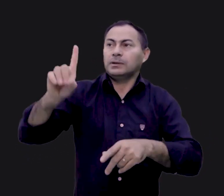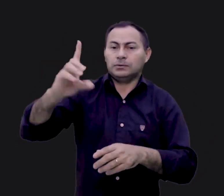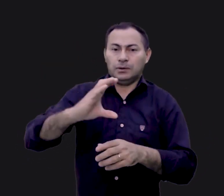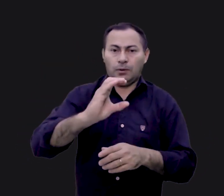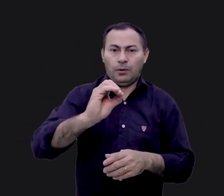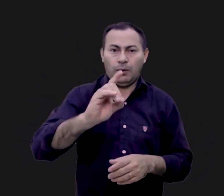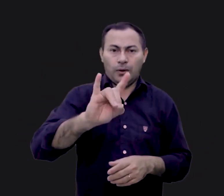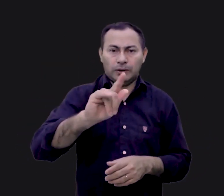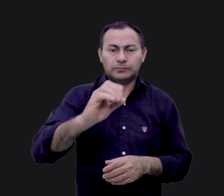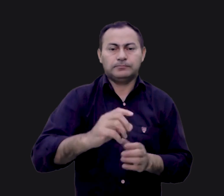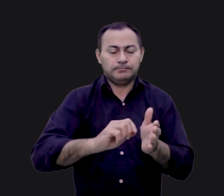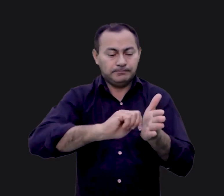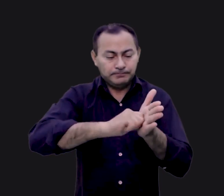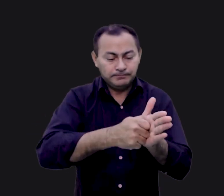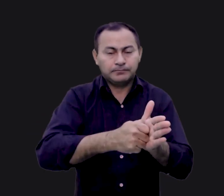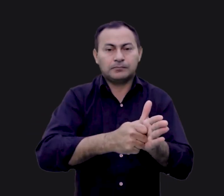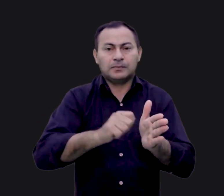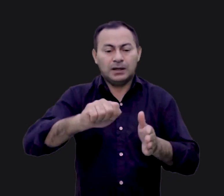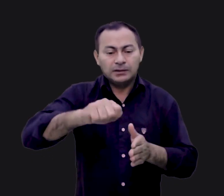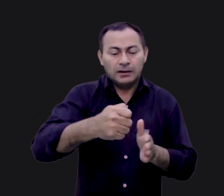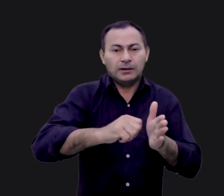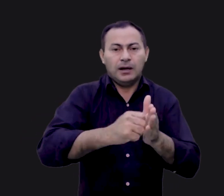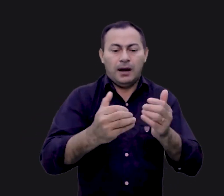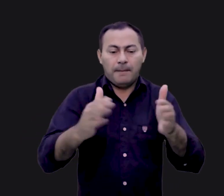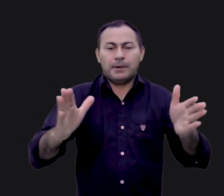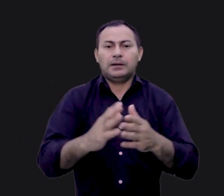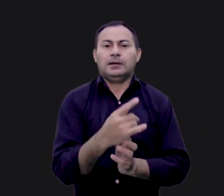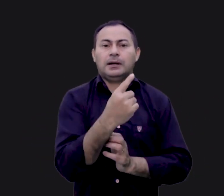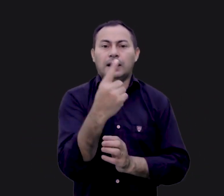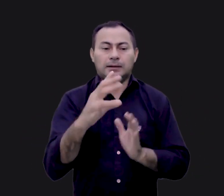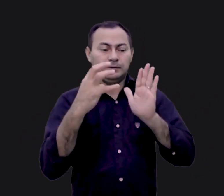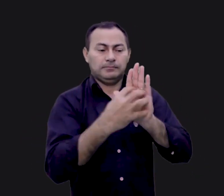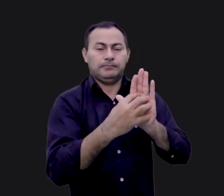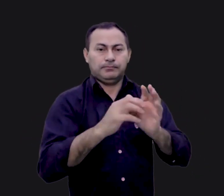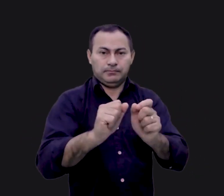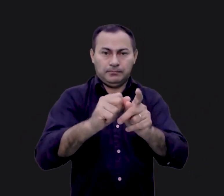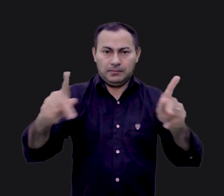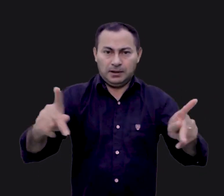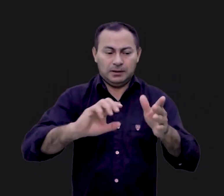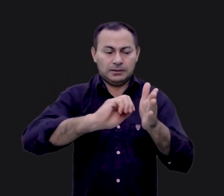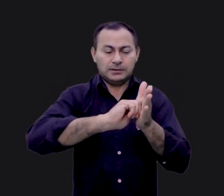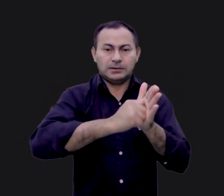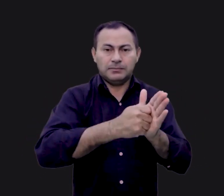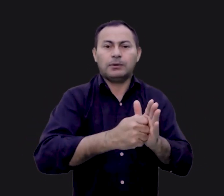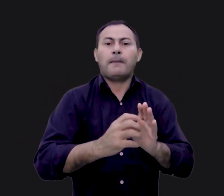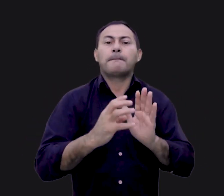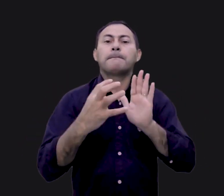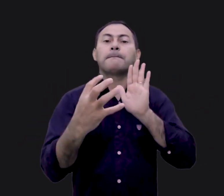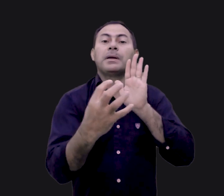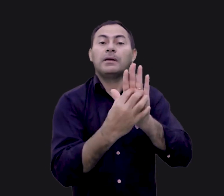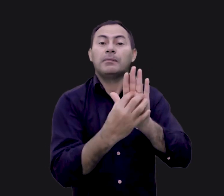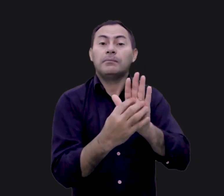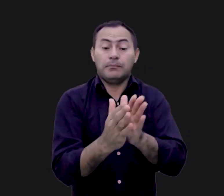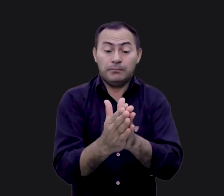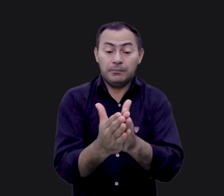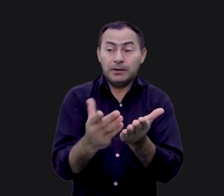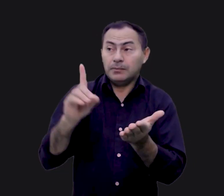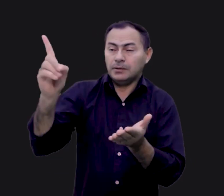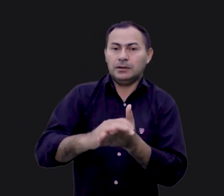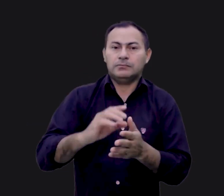Deus em códigos. Uma das chaves que abrem esse código é que cada símbolo do Apocalipse é um símbolo bíblico. Por exemplo, essas joias mencionadas em